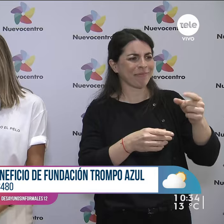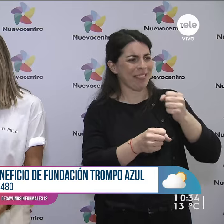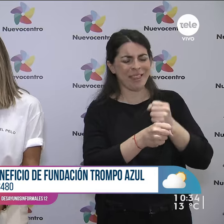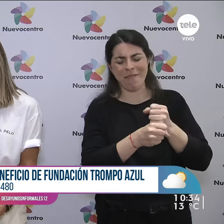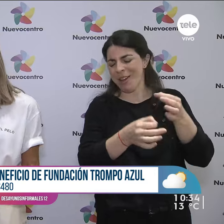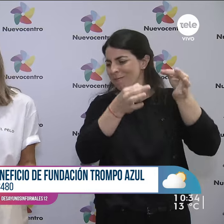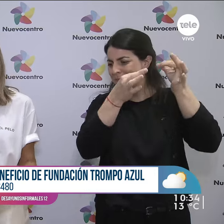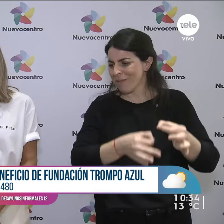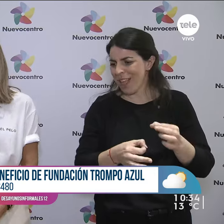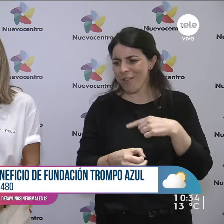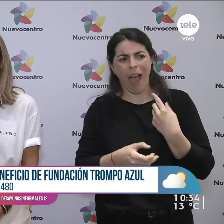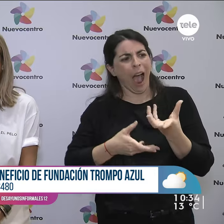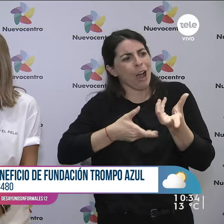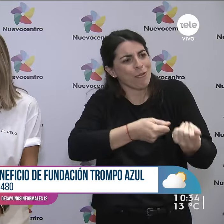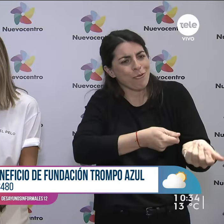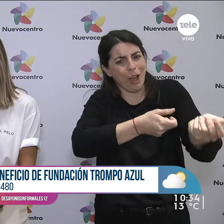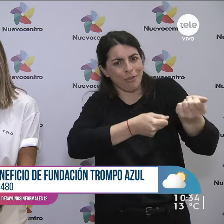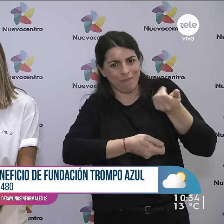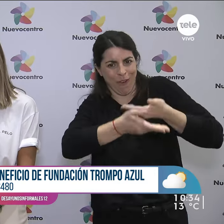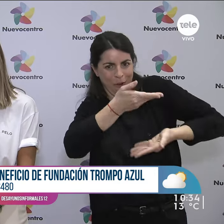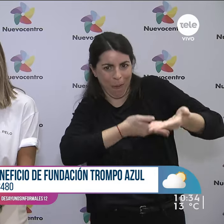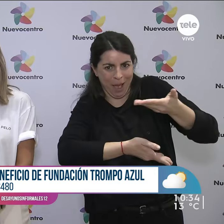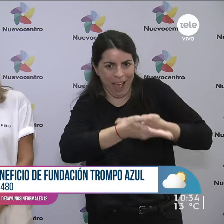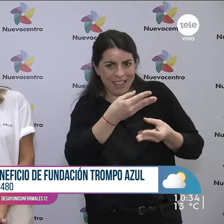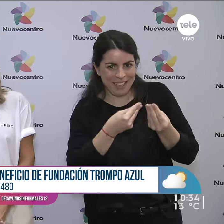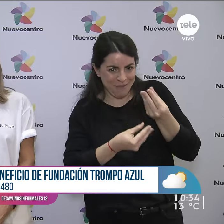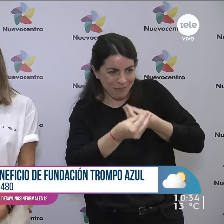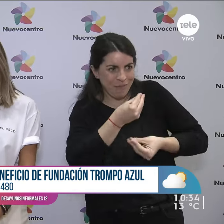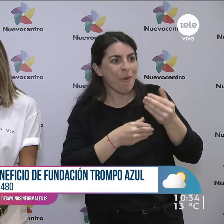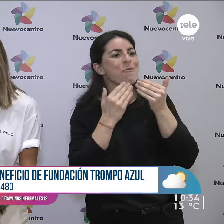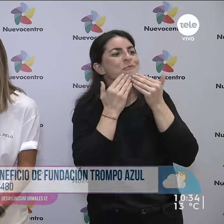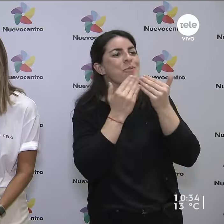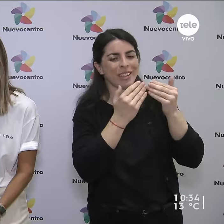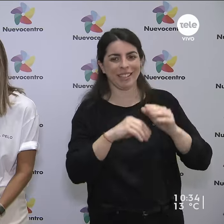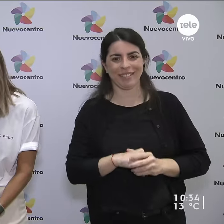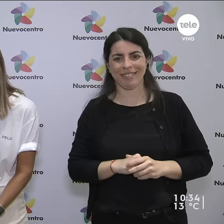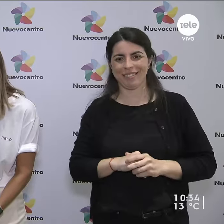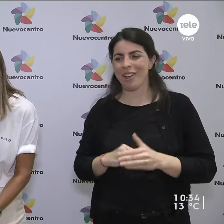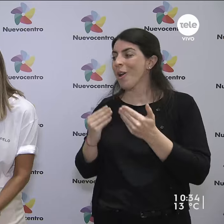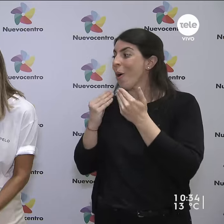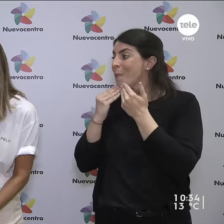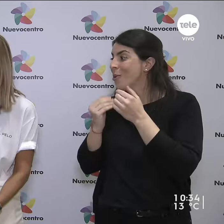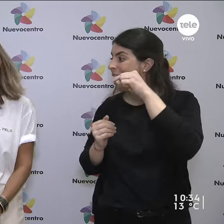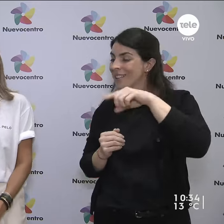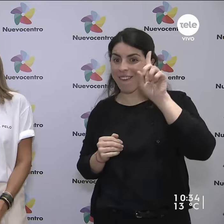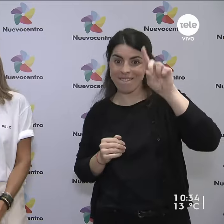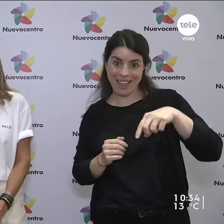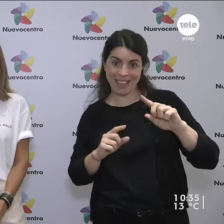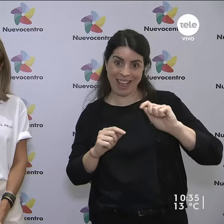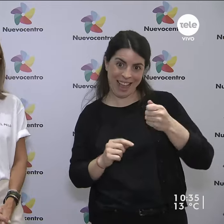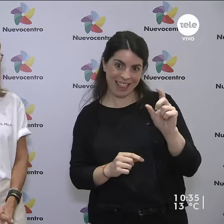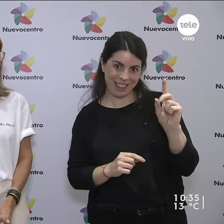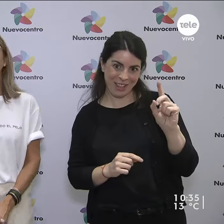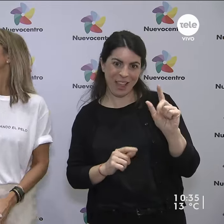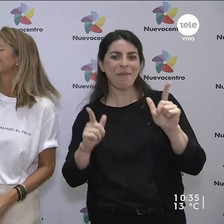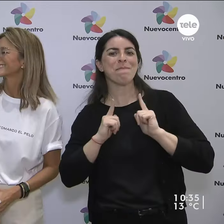bajando las barreras. Cada uno de nosotros ponemos nuestro granito de arena. Así que gracias, Joaquín. Muchas gracias. ustedes por acompañarnos. Los esperamos a todos.